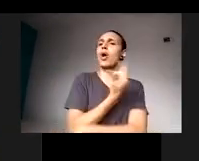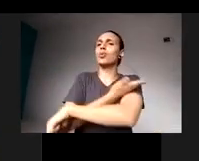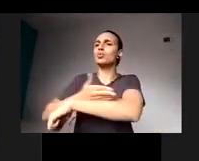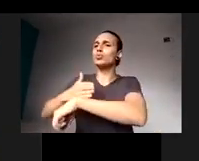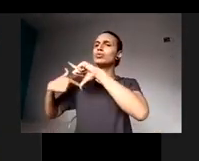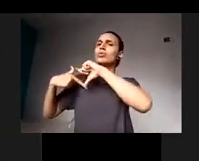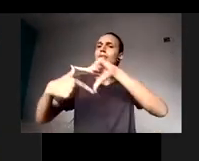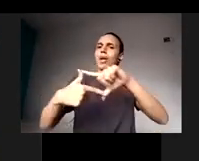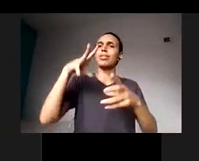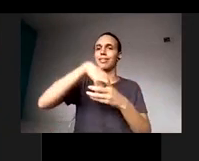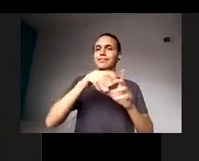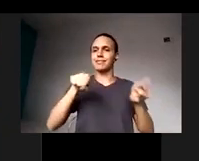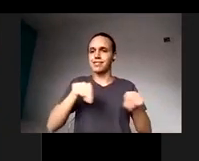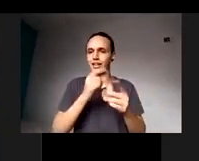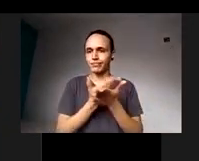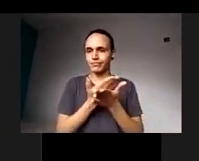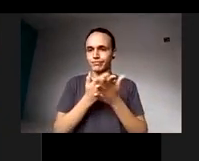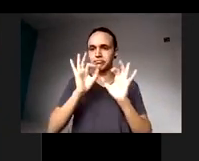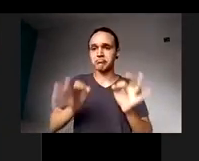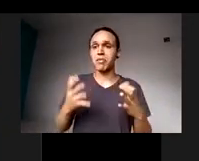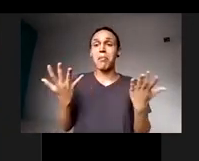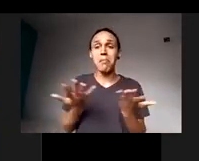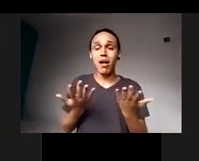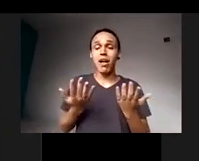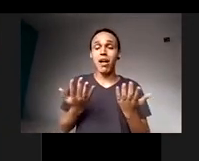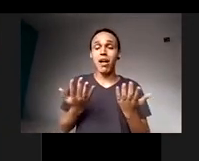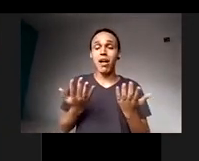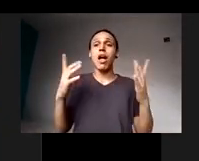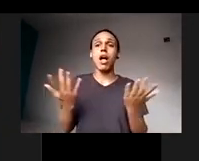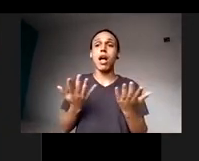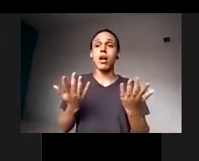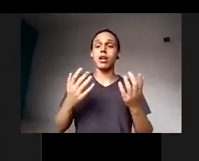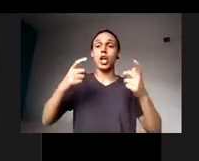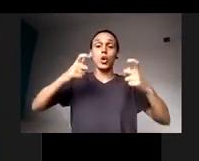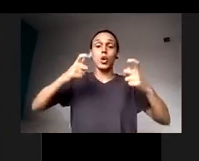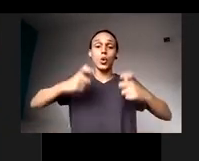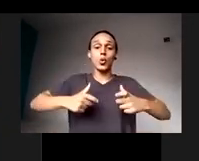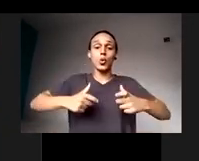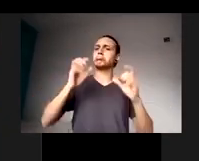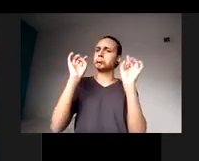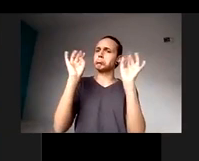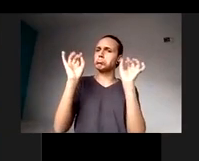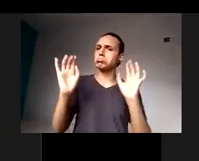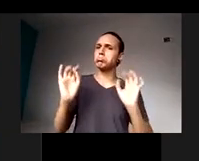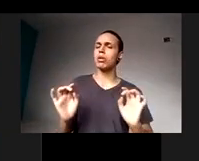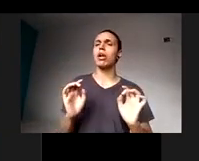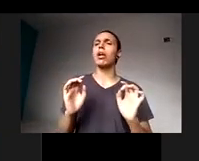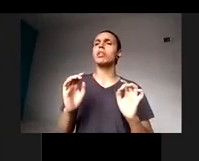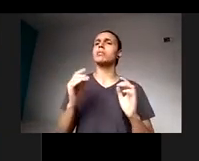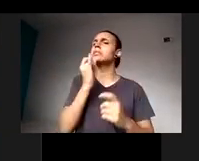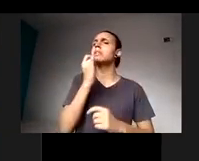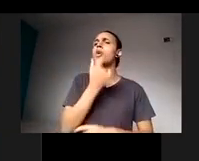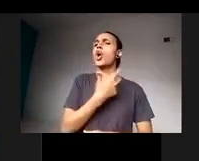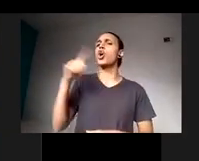No entanto, esses espaços acabaram sendo também muito preciosos para nós discutirmos outros temas, muitos